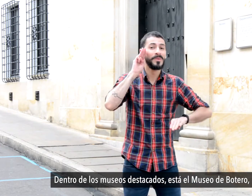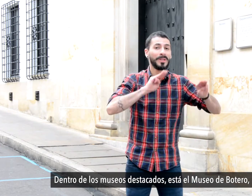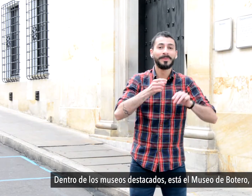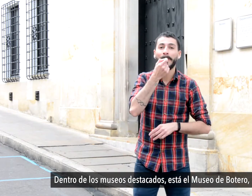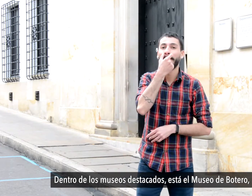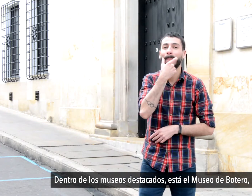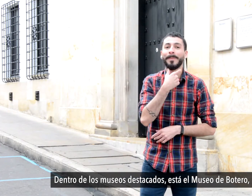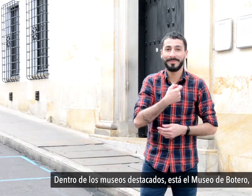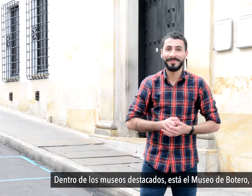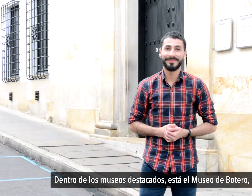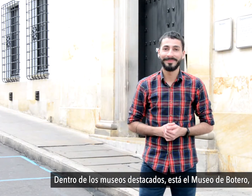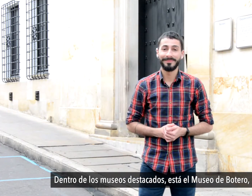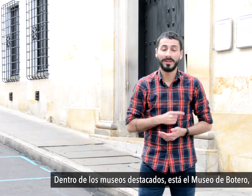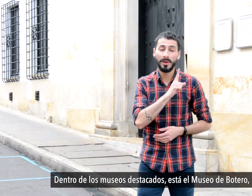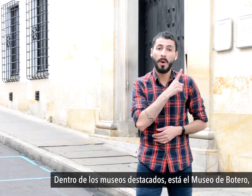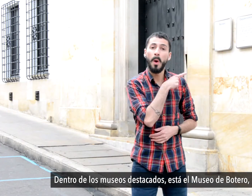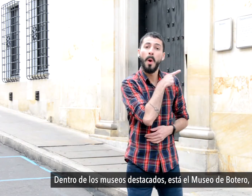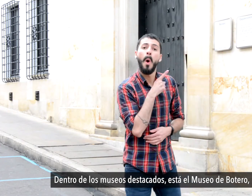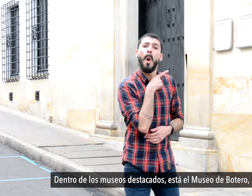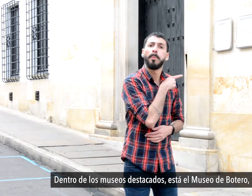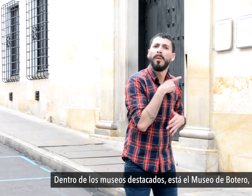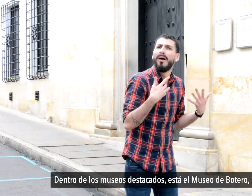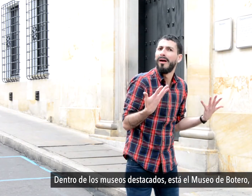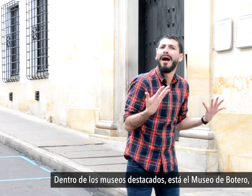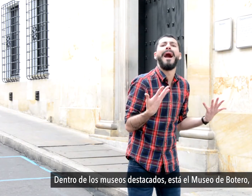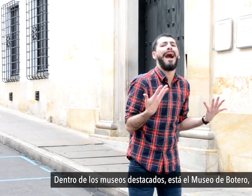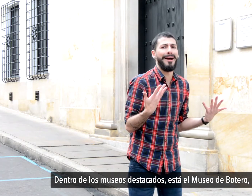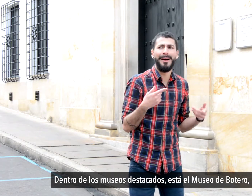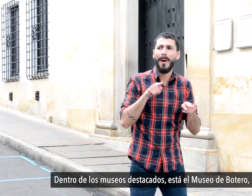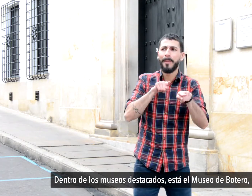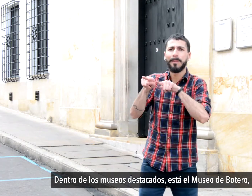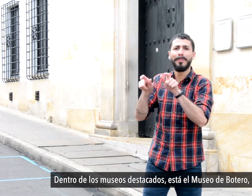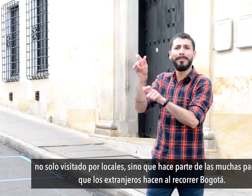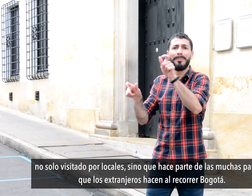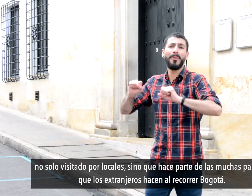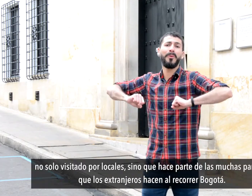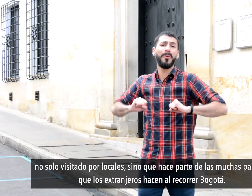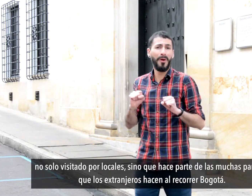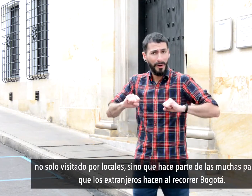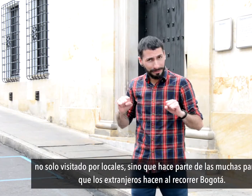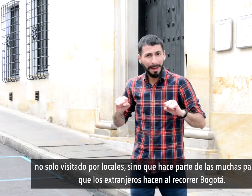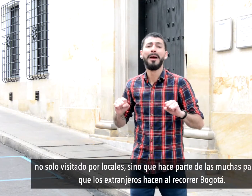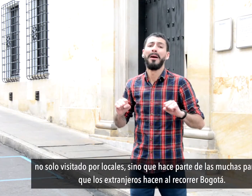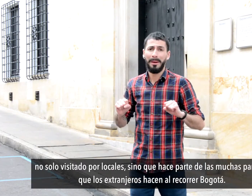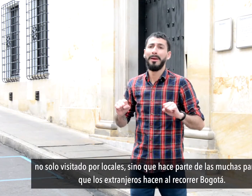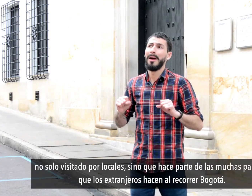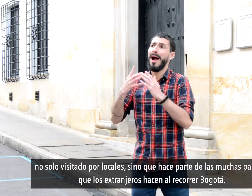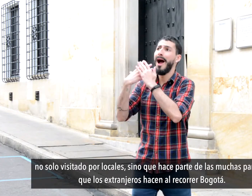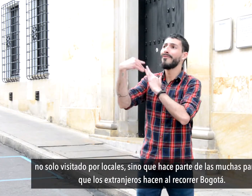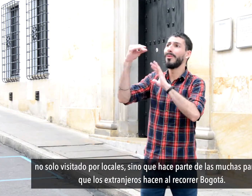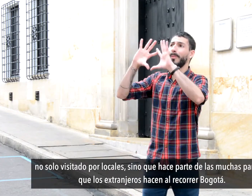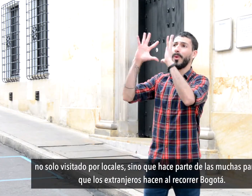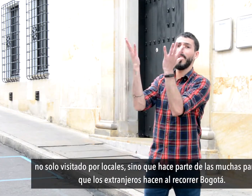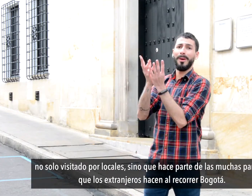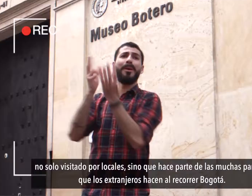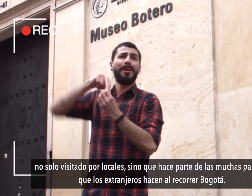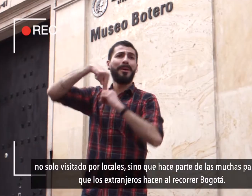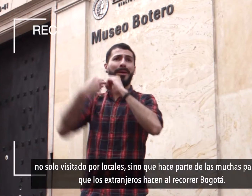no solo visitado por locales, sino que hace parte de las muchas